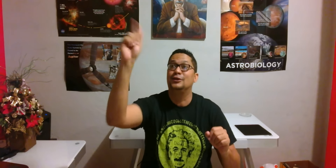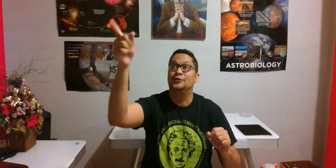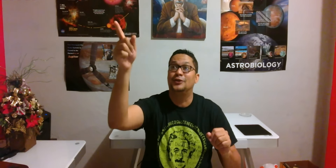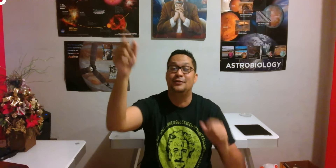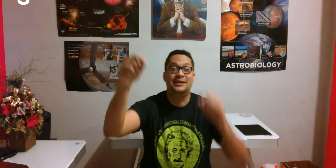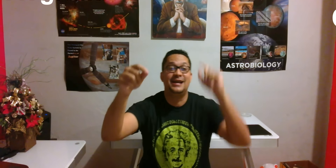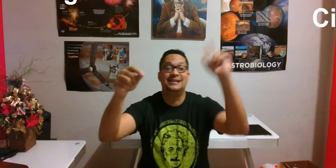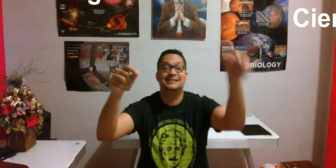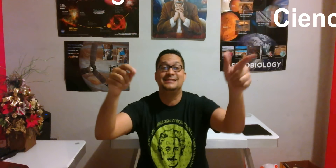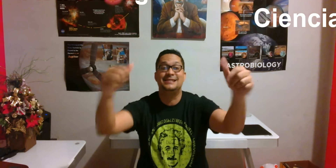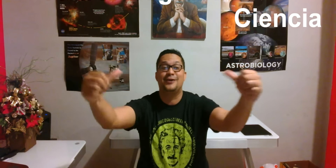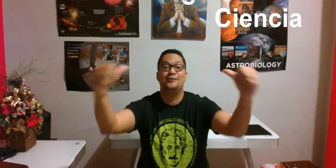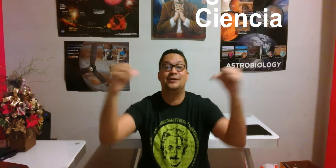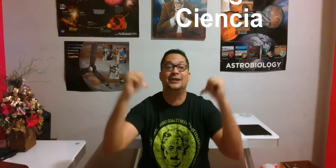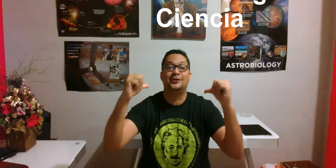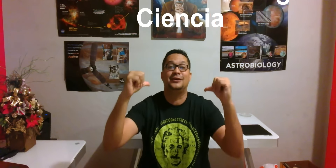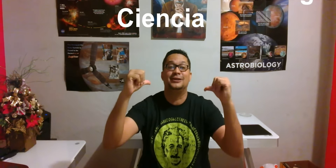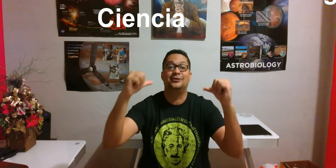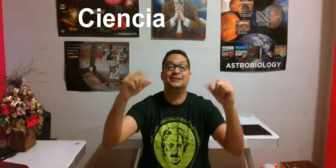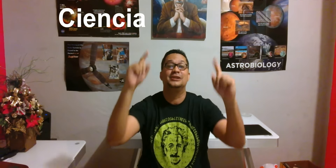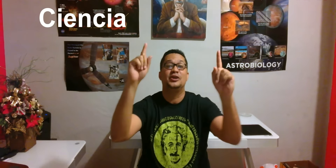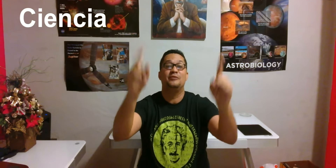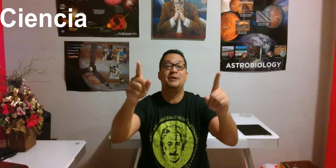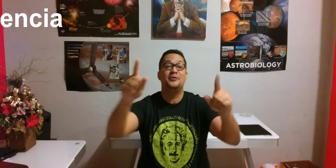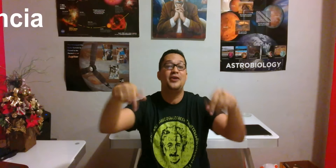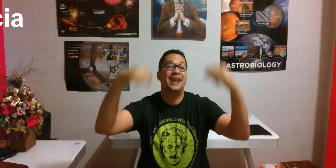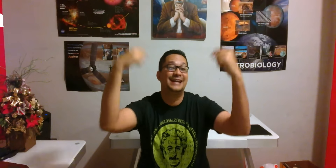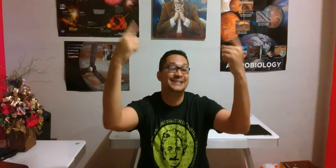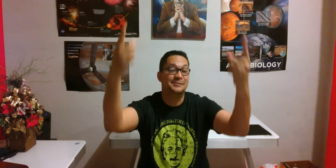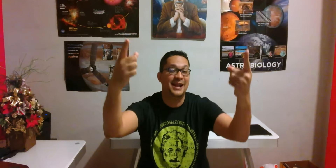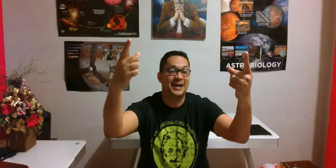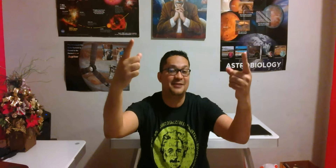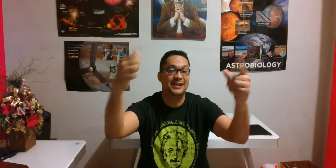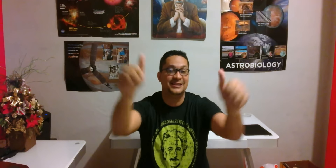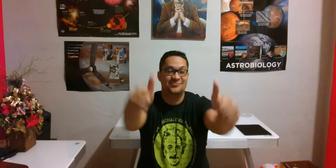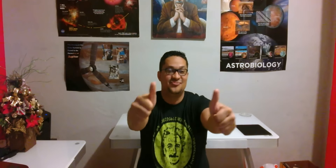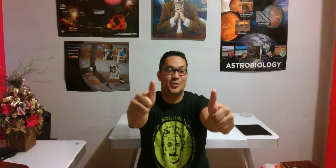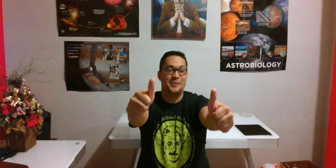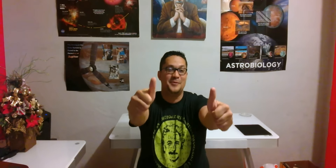Astrofotografía y Ciencias con Fernando Roquel Torres. Nos vemos la semana que viene. Nos vemos.